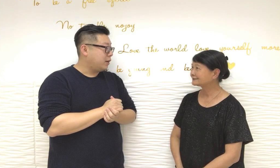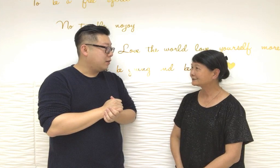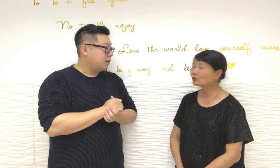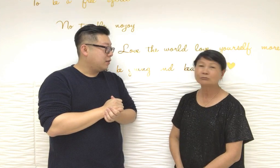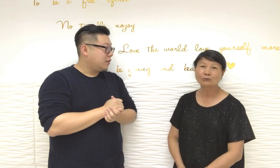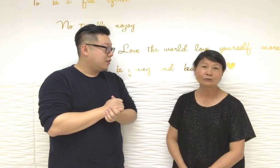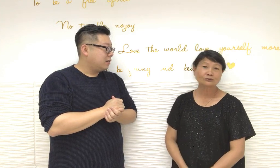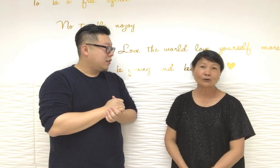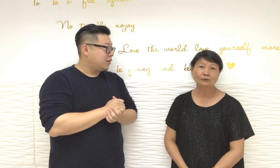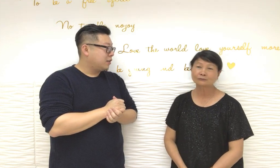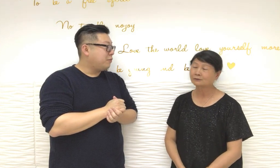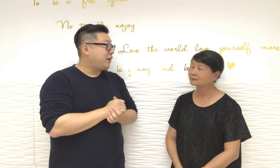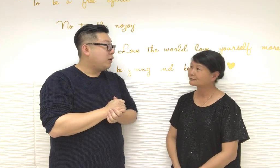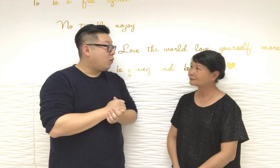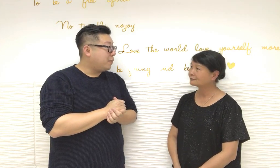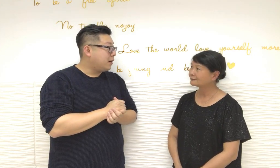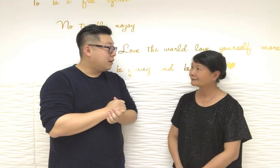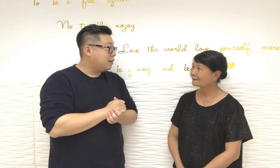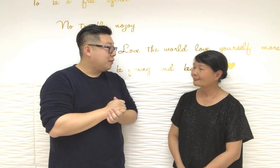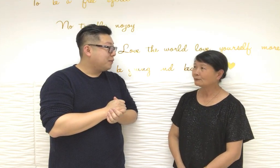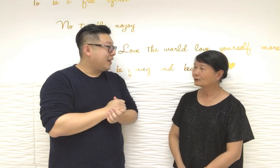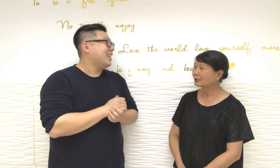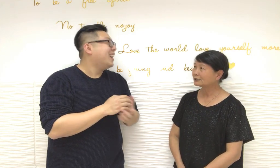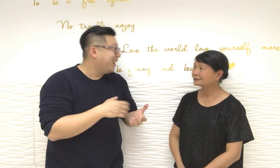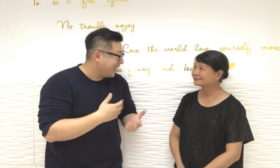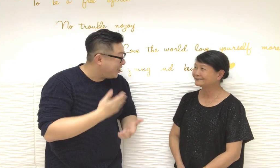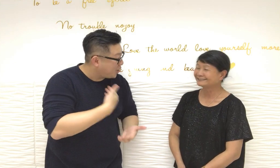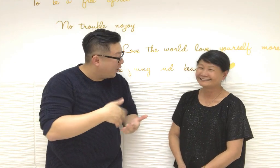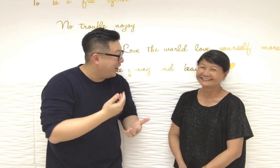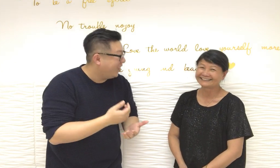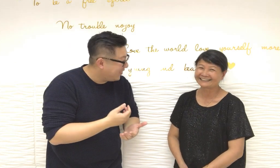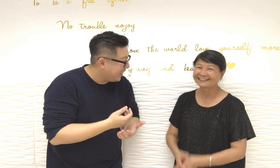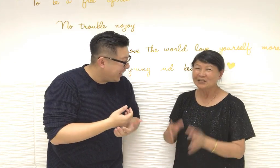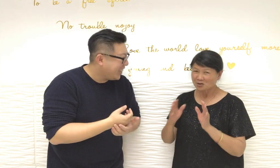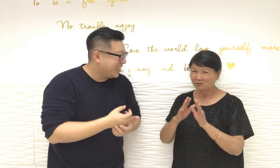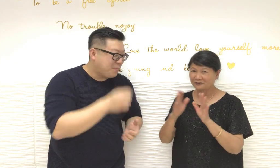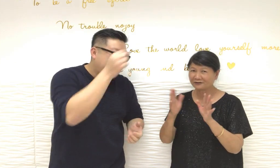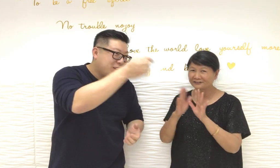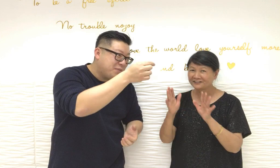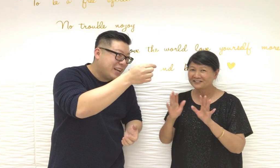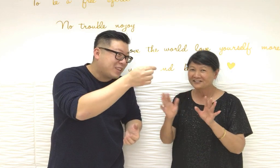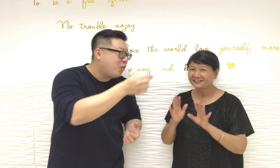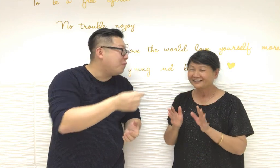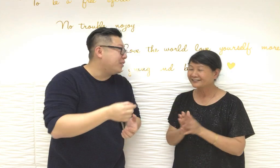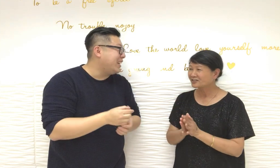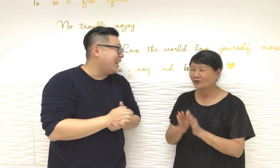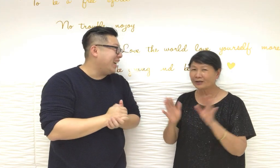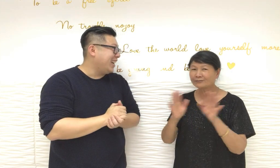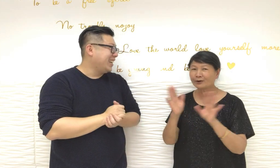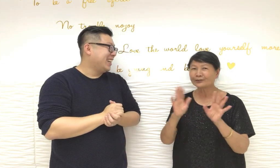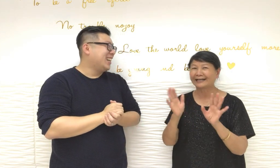沒有搓那快點磨吧沒有的看牆壞好一點然後讓它飲液多我是沒有的